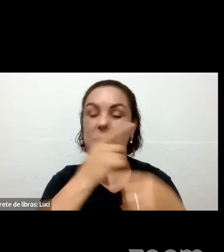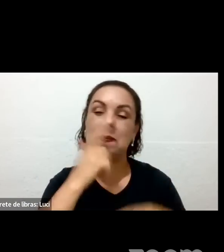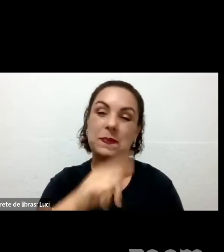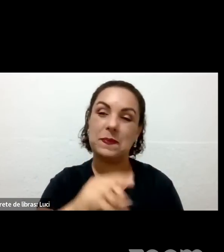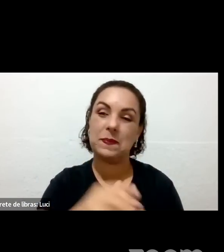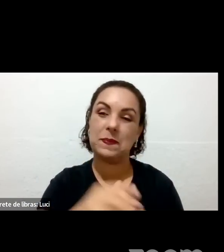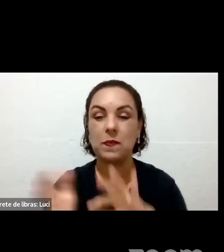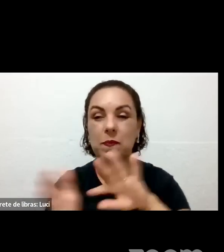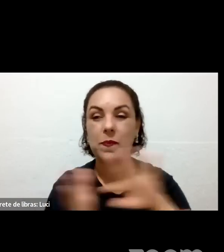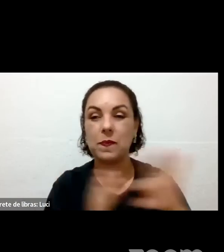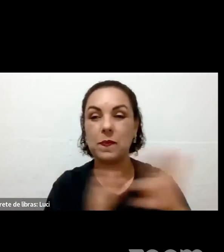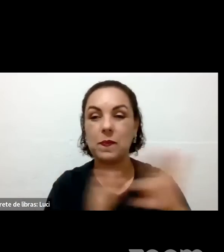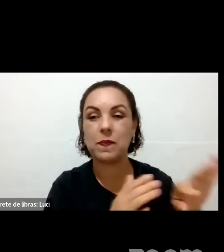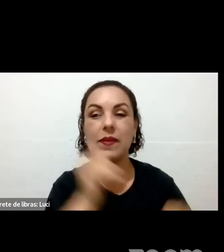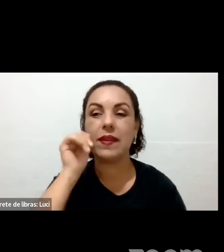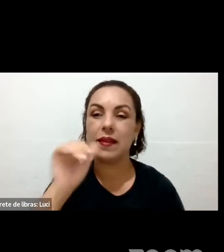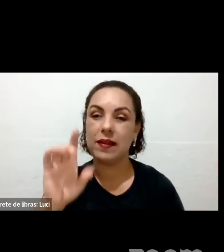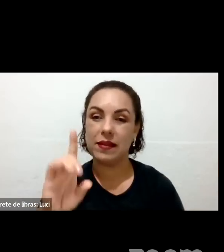ativa teu microfone.